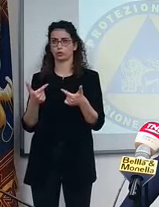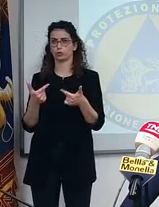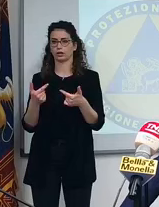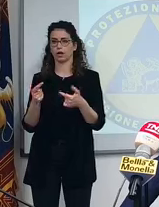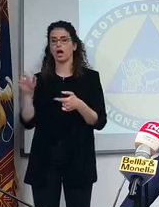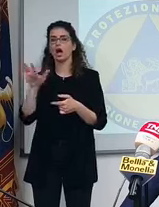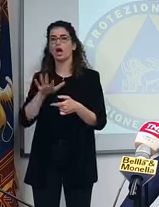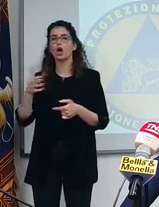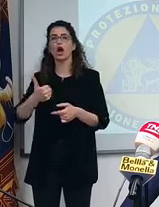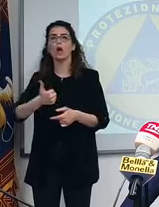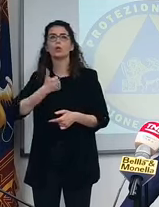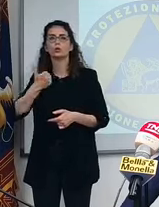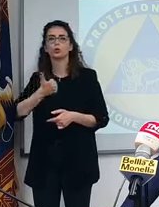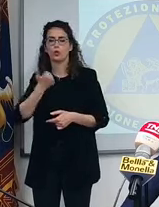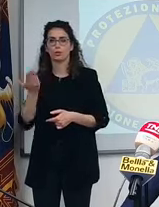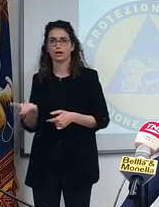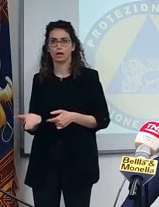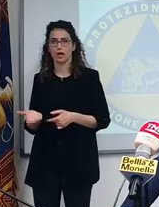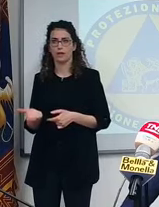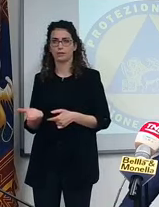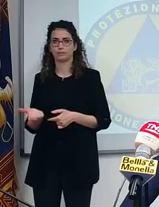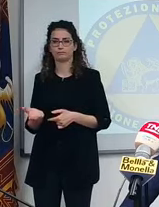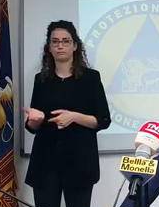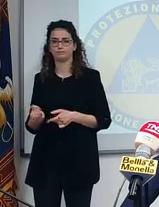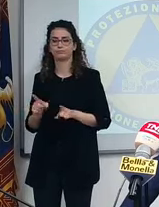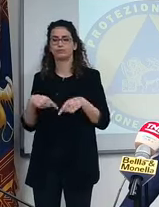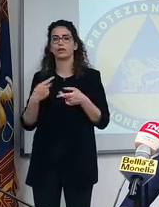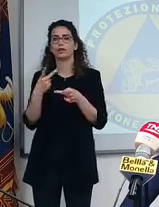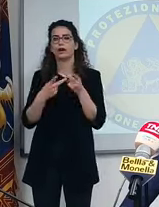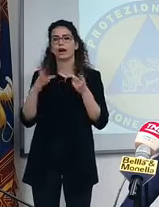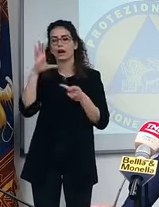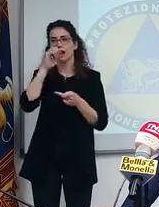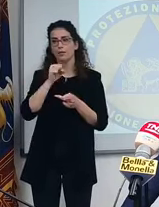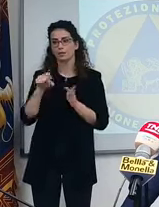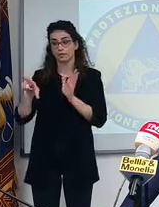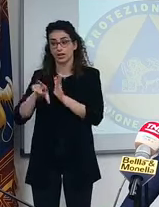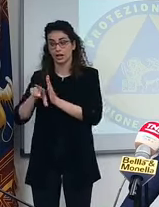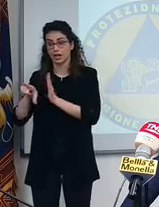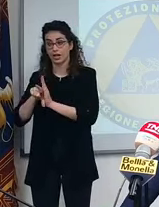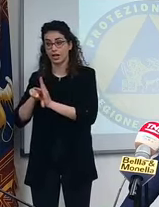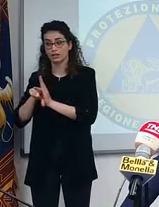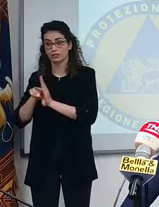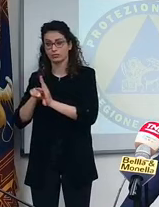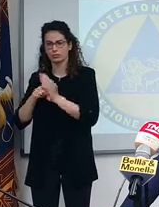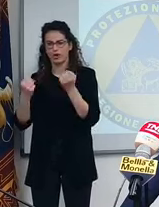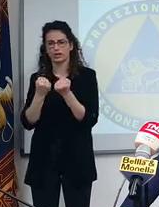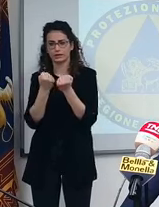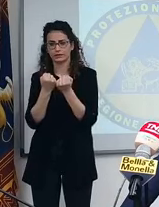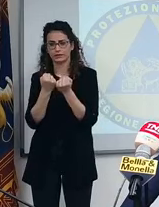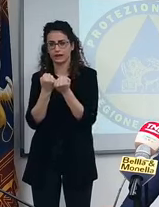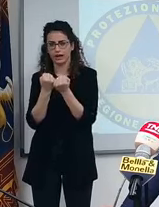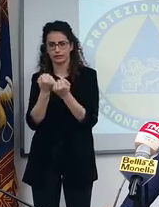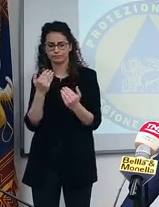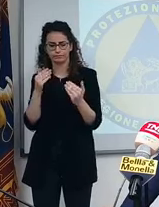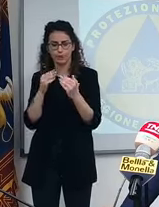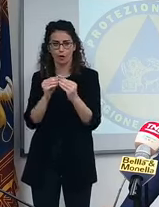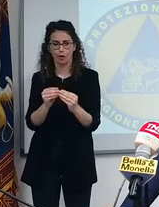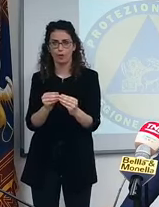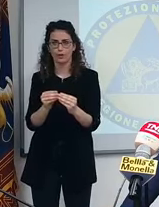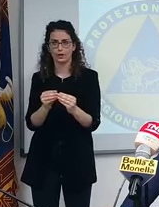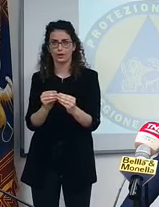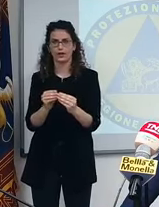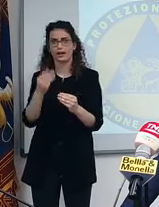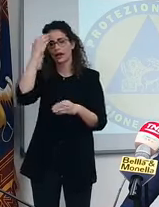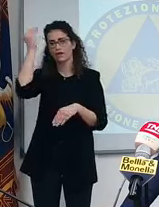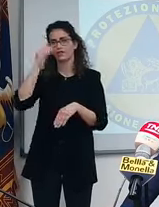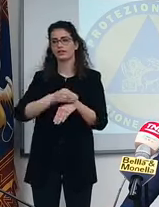'autonomia. Dopodiché si cercherà anche di capire con questo decreto come verrà inquadrata questa attività. Perché se a noi dessero